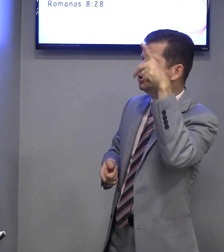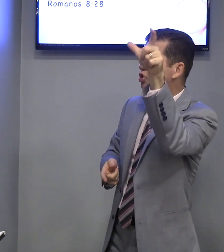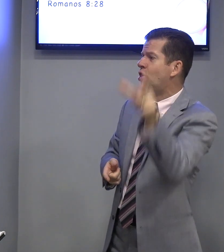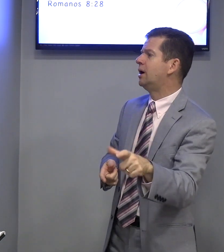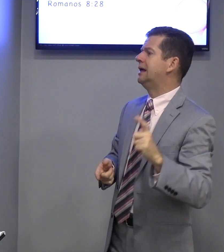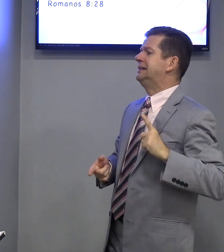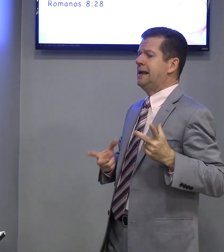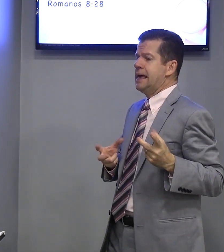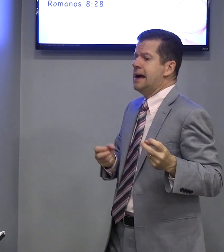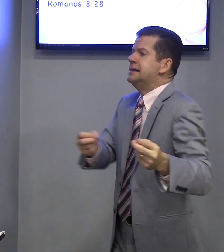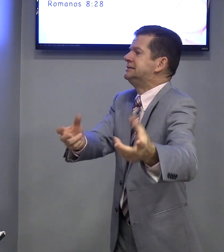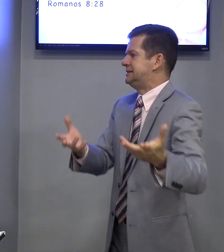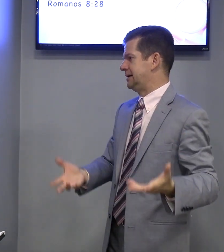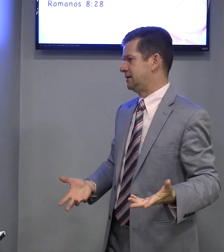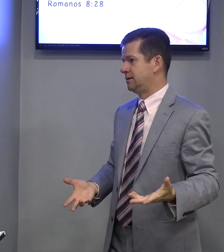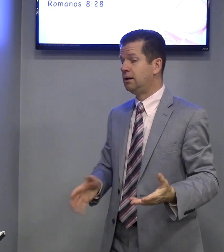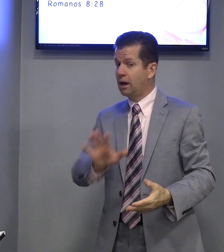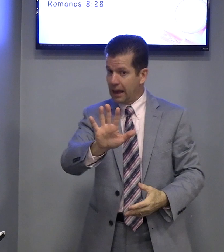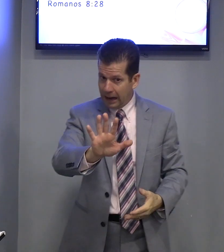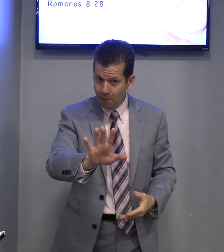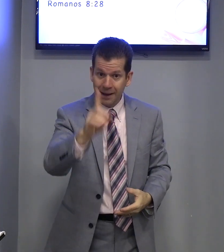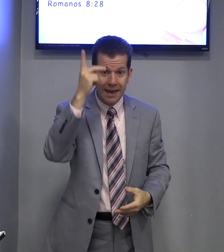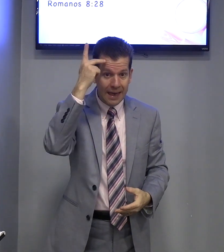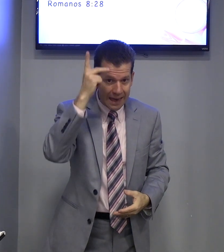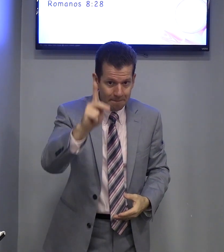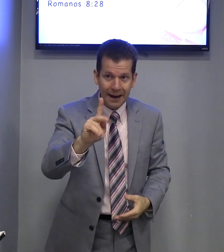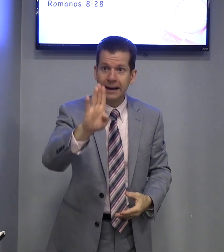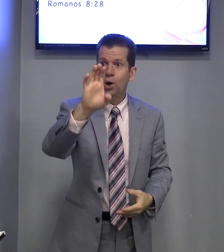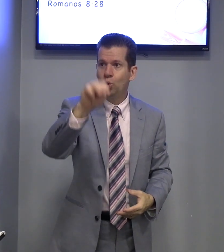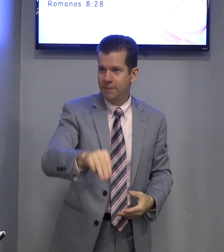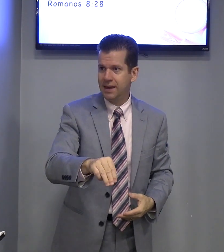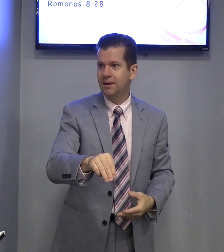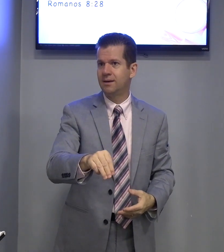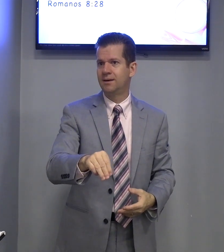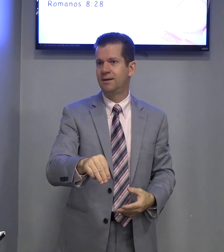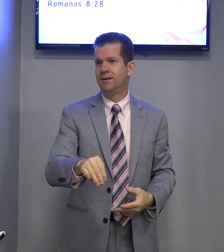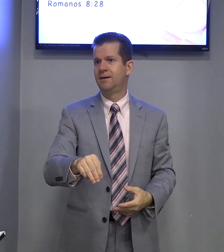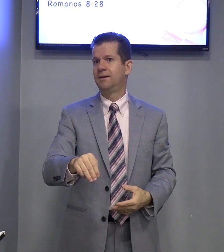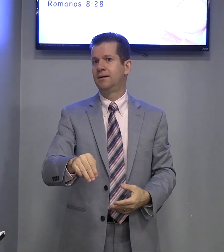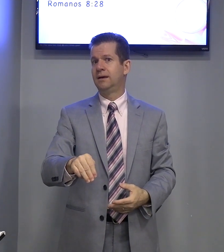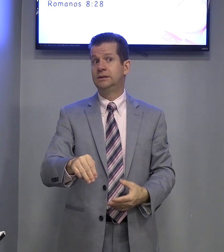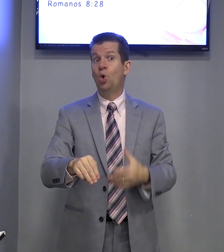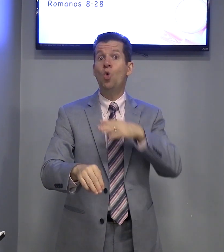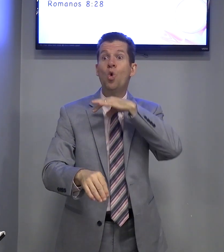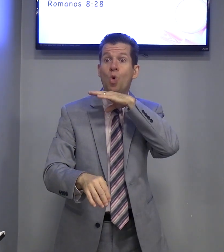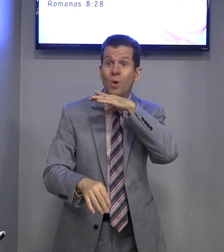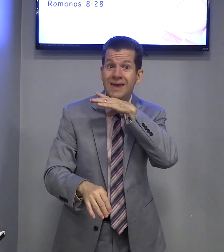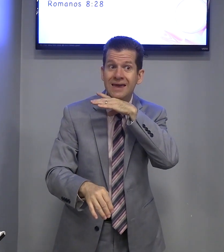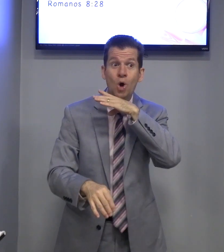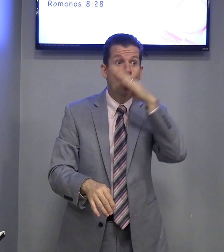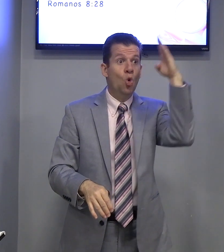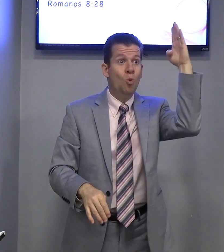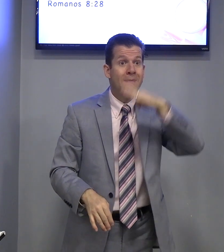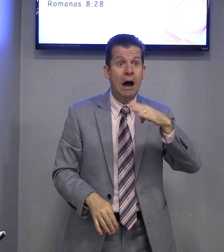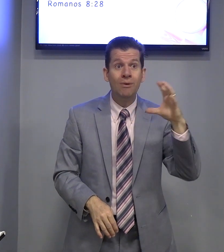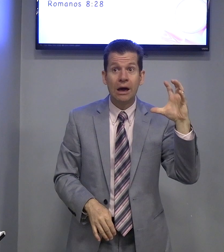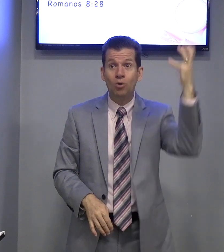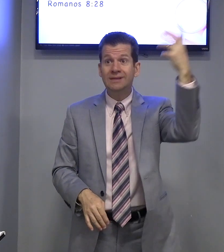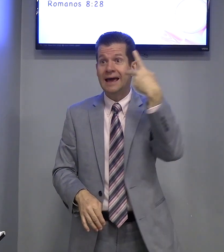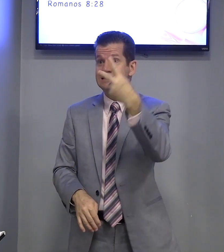pessoa tem câncer? Calma. É para o bem. Então, o ruim, o mal que acontece